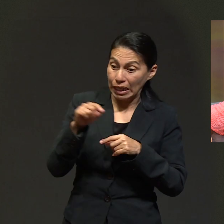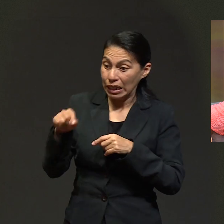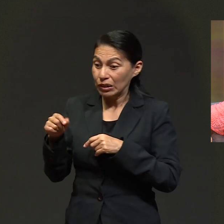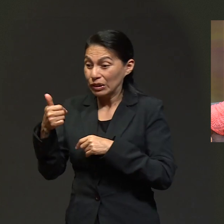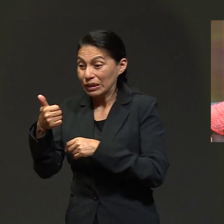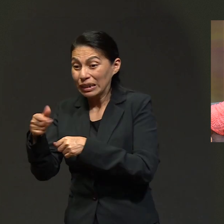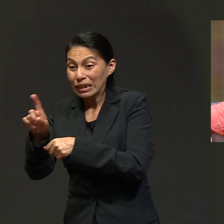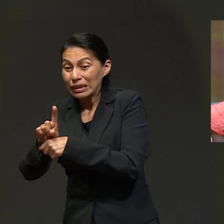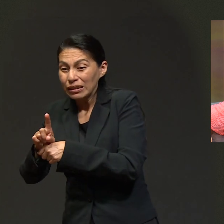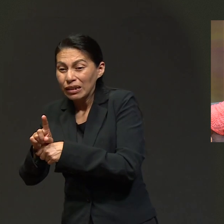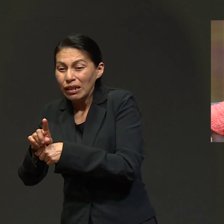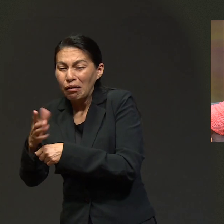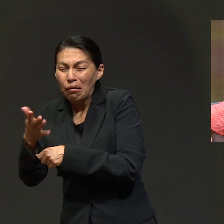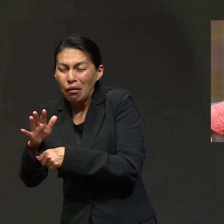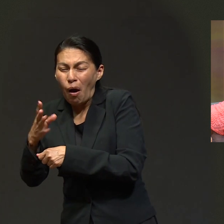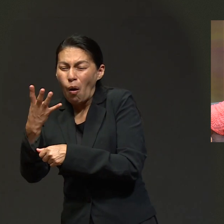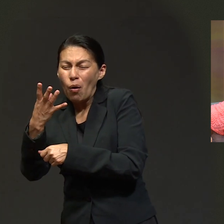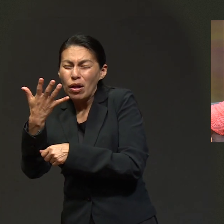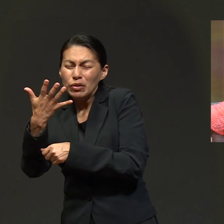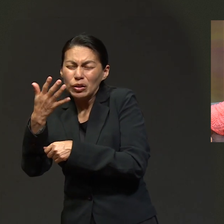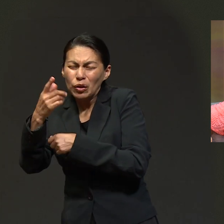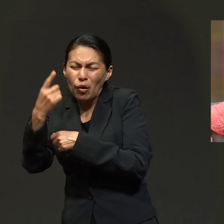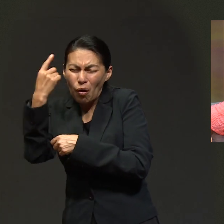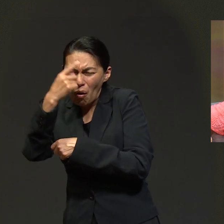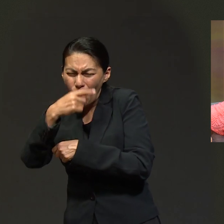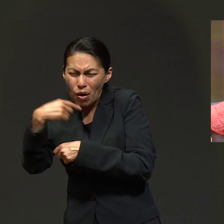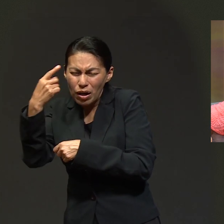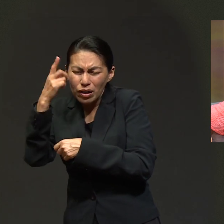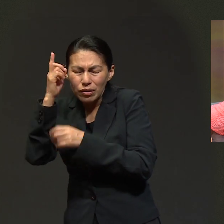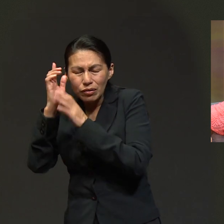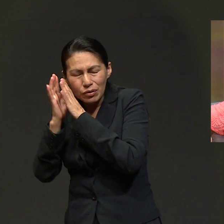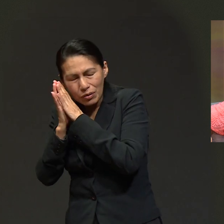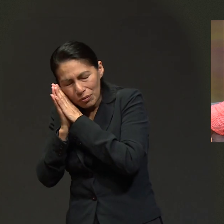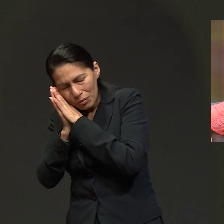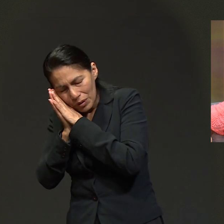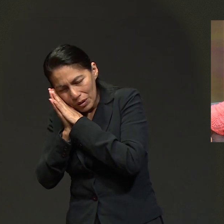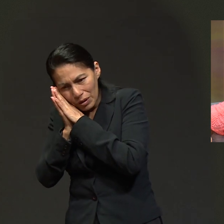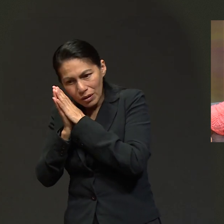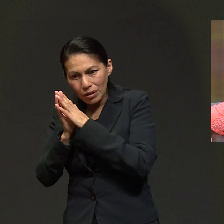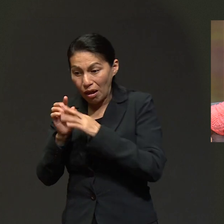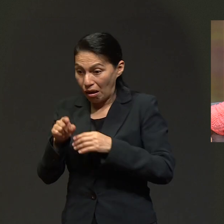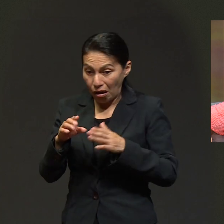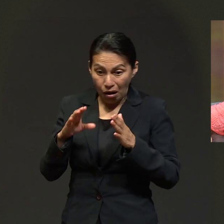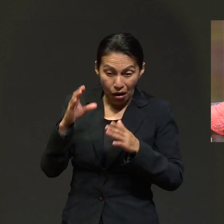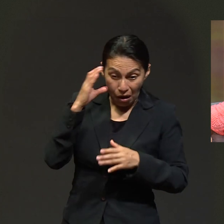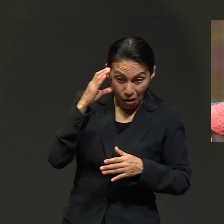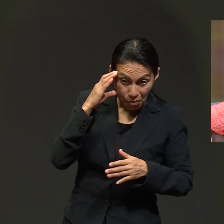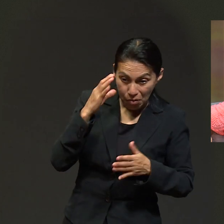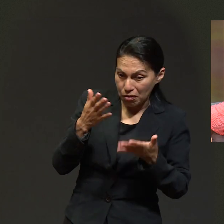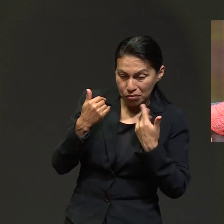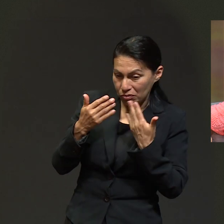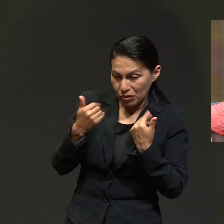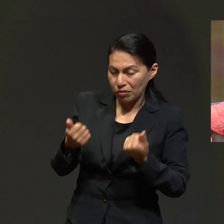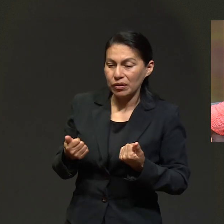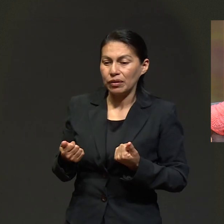pastor, que durante esos seis días nada más dormí como cuatro o cinco horas cuidando a mi mamá y estando ahí. Incluso no tenía como una cama